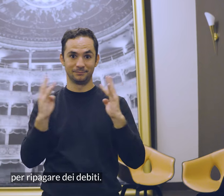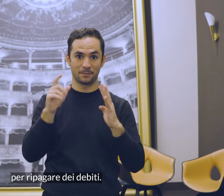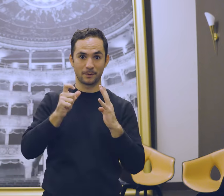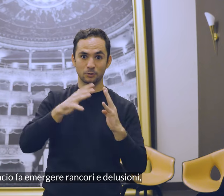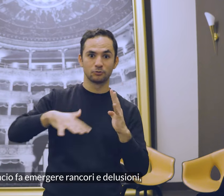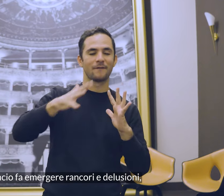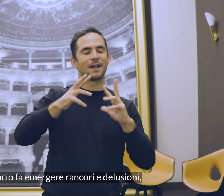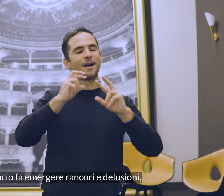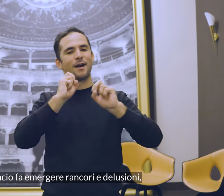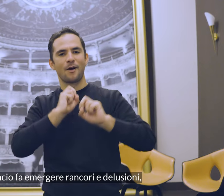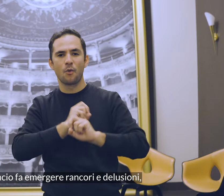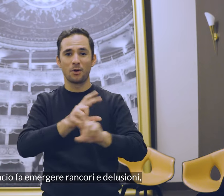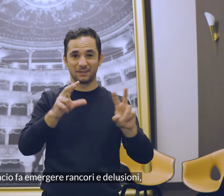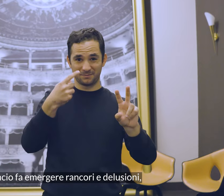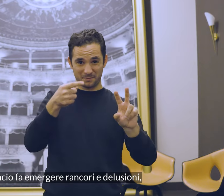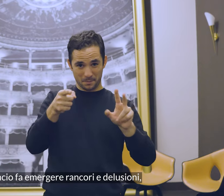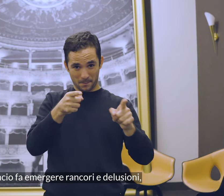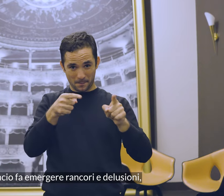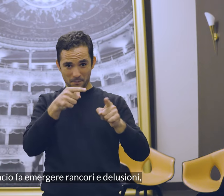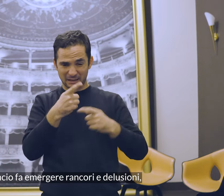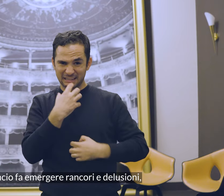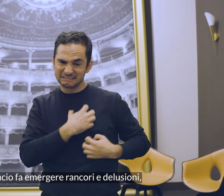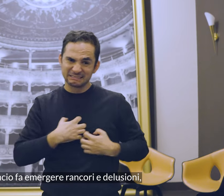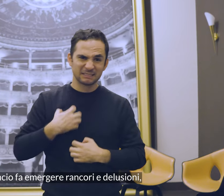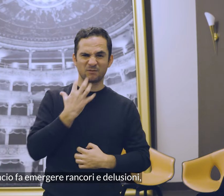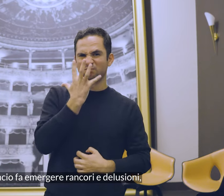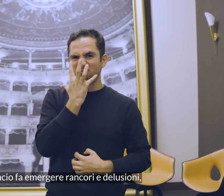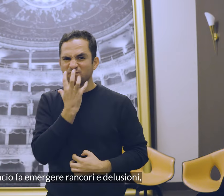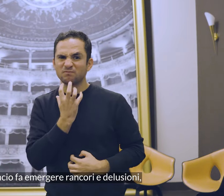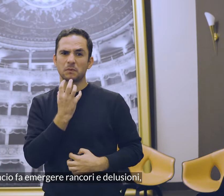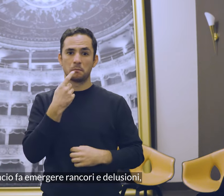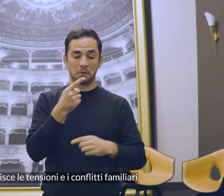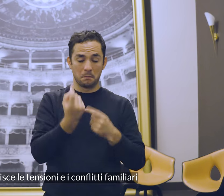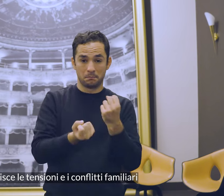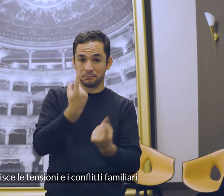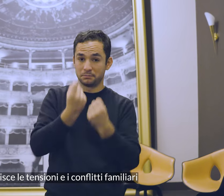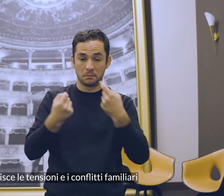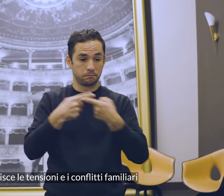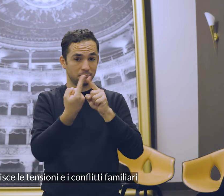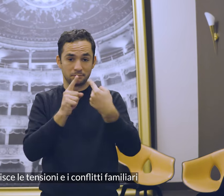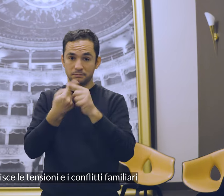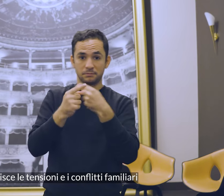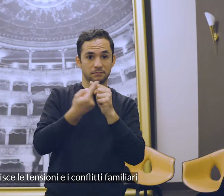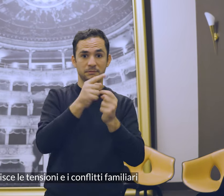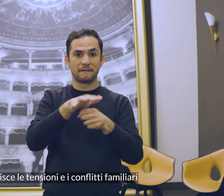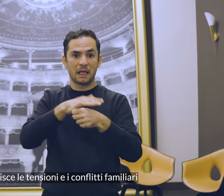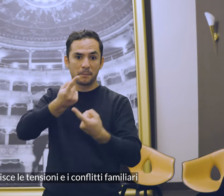L'annuncio fa emergere rancori e delusioni, inasprisce le tensioni e i